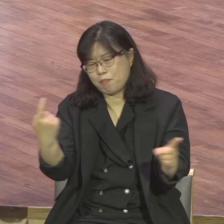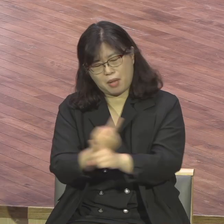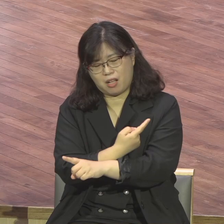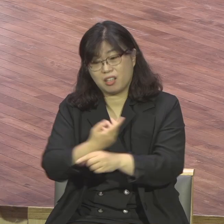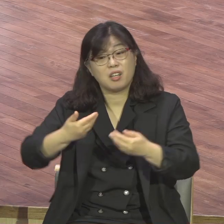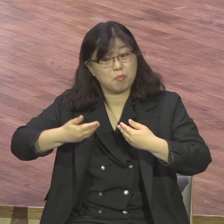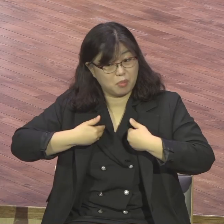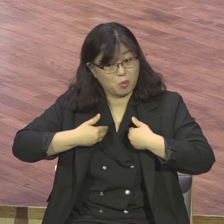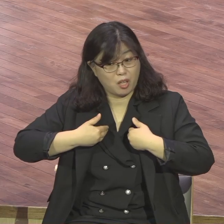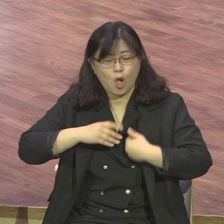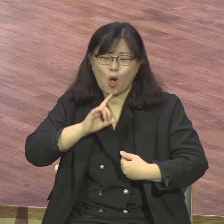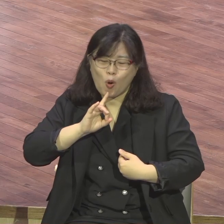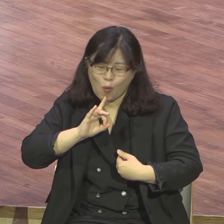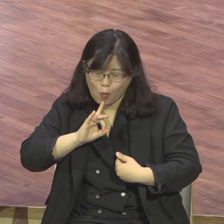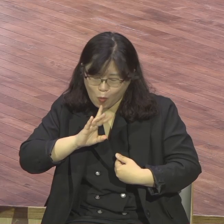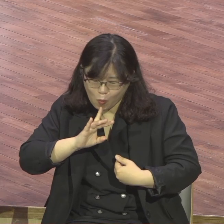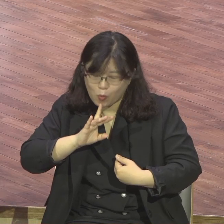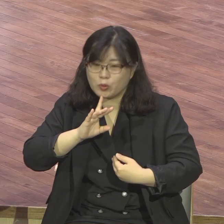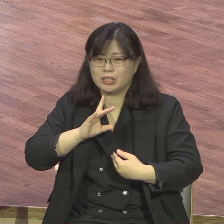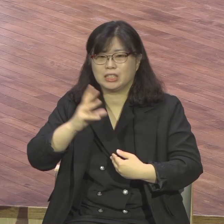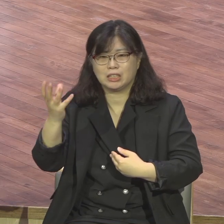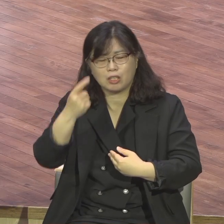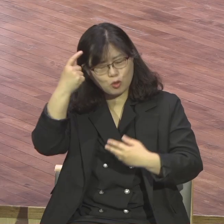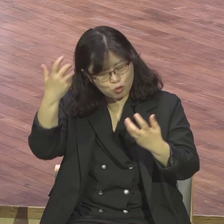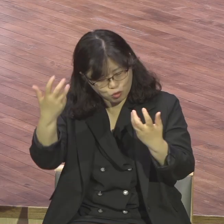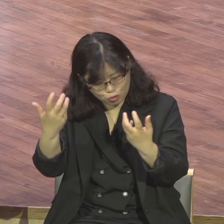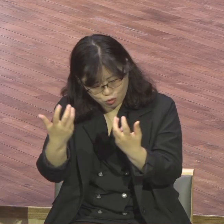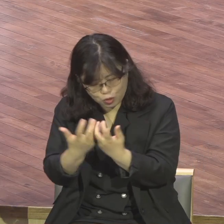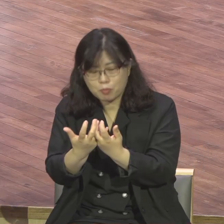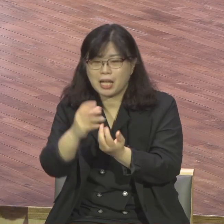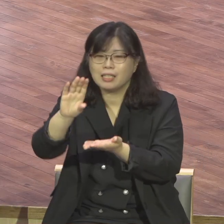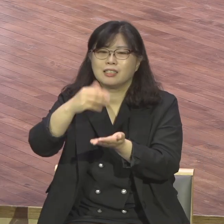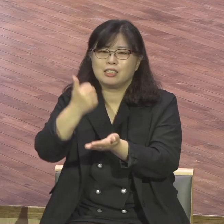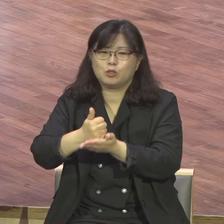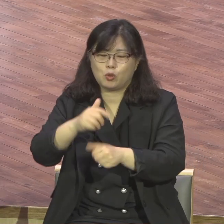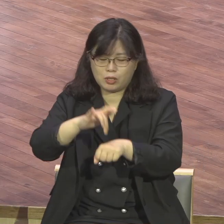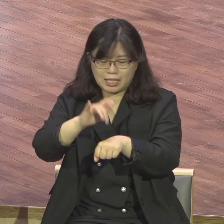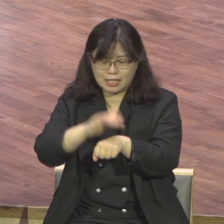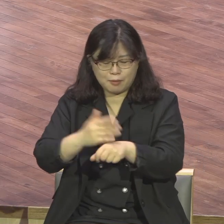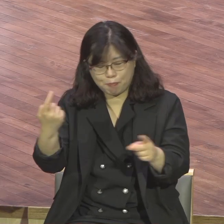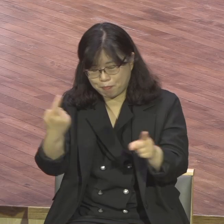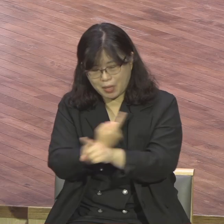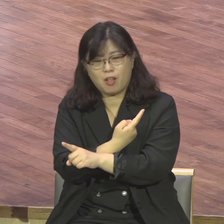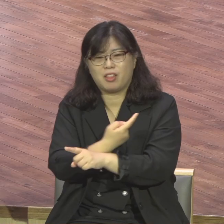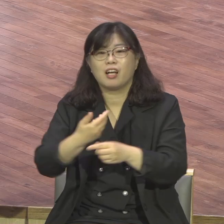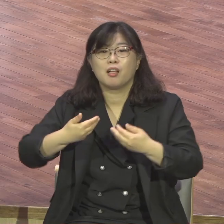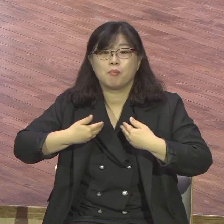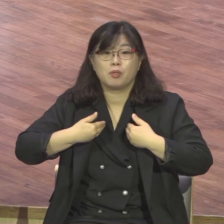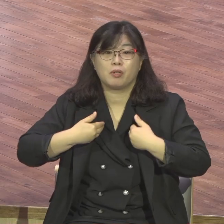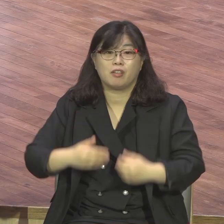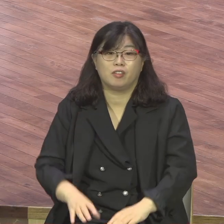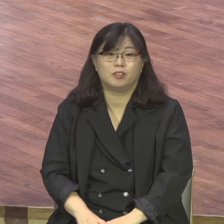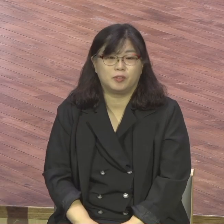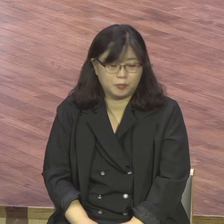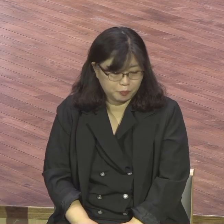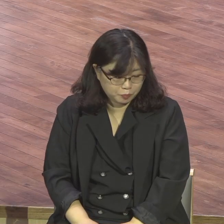되는 것입니다 사도 바울은 로마서 6장 13절에 너희 지체를 불의의 무기로